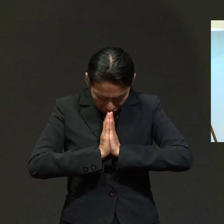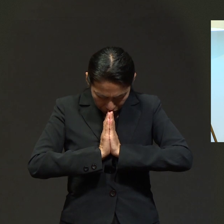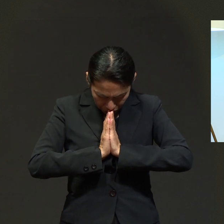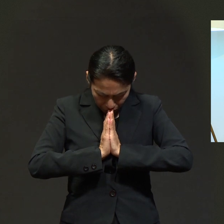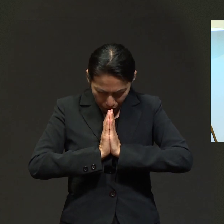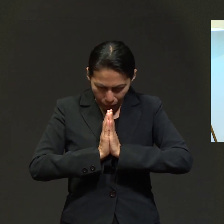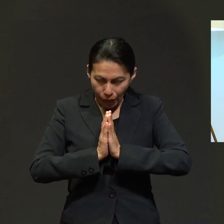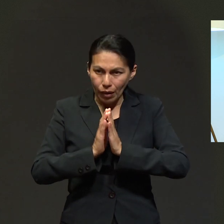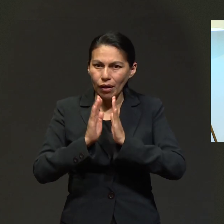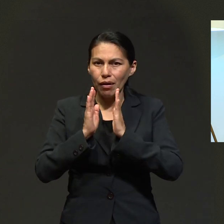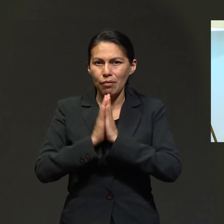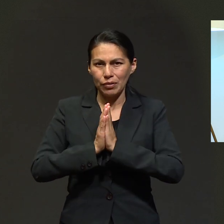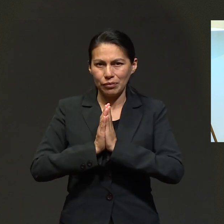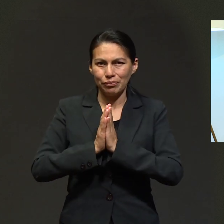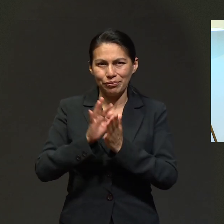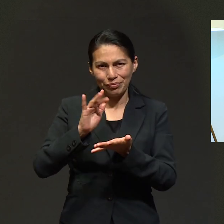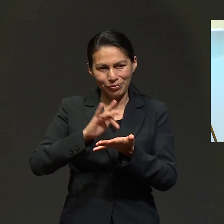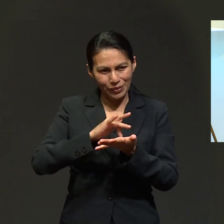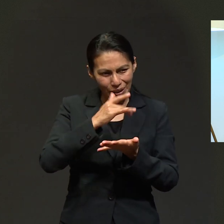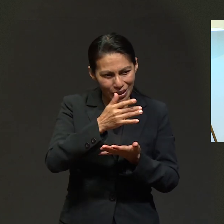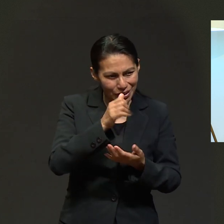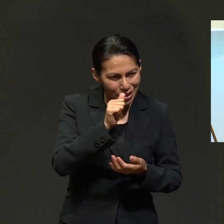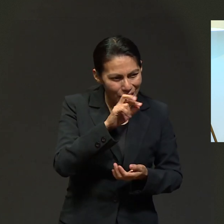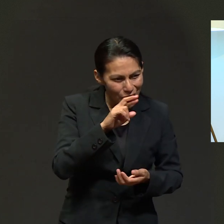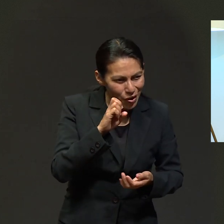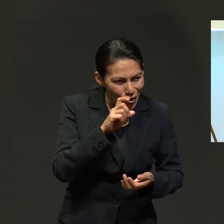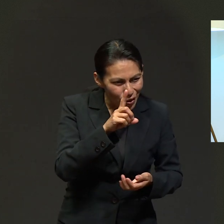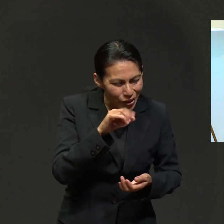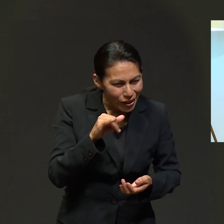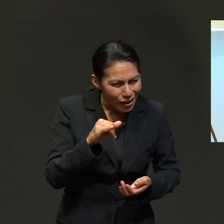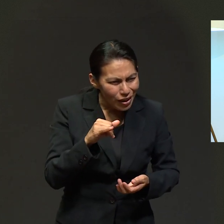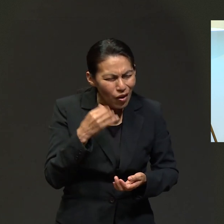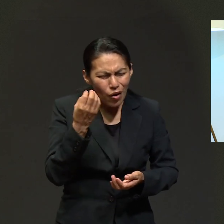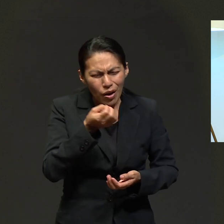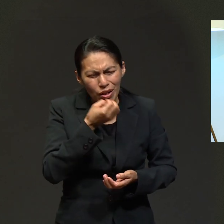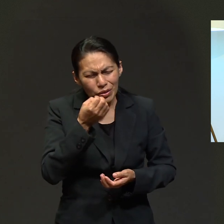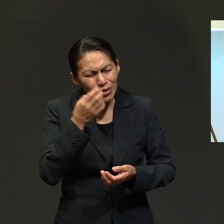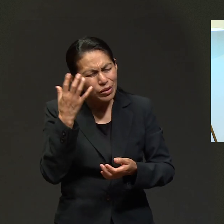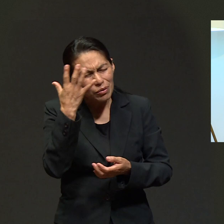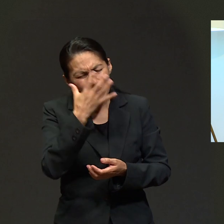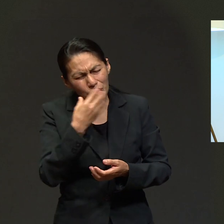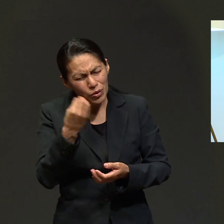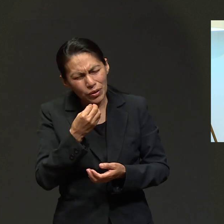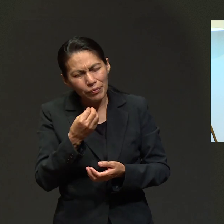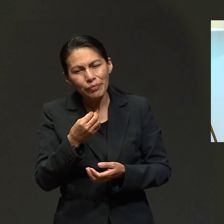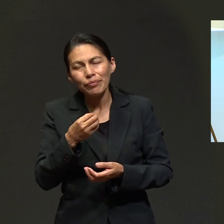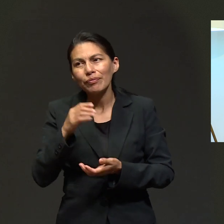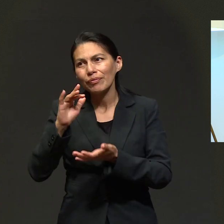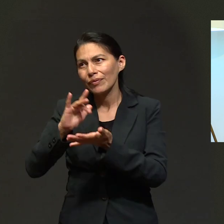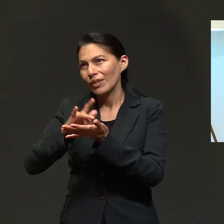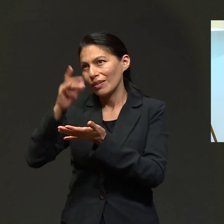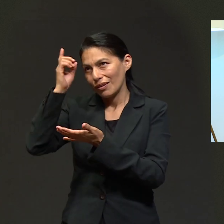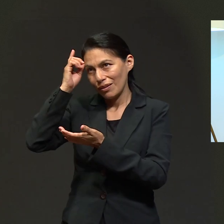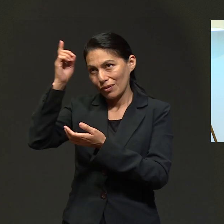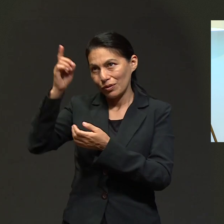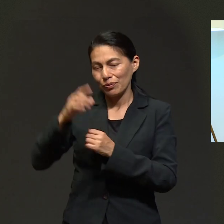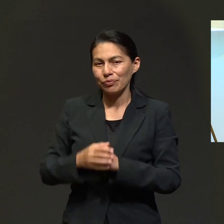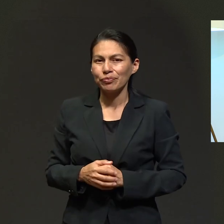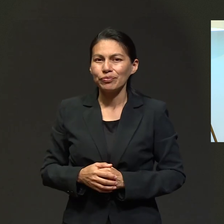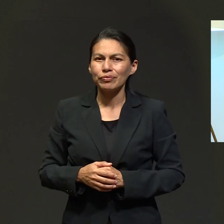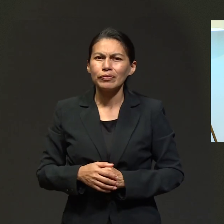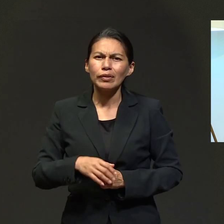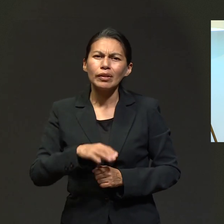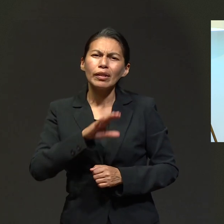Gracias, Arodi, por tu oración tan hermosa. Adiós, gracias. Queridos, vamos a escuchar una